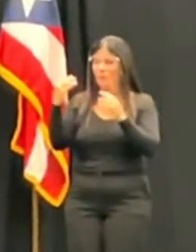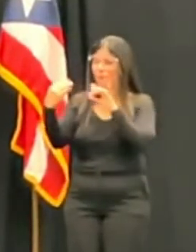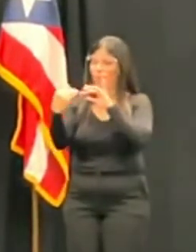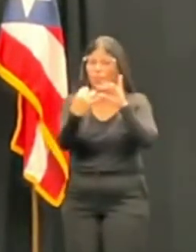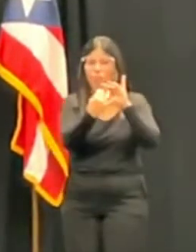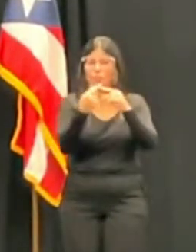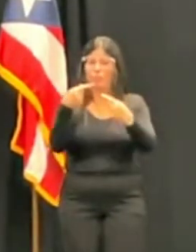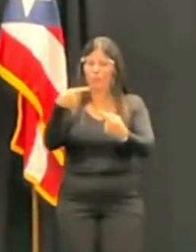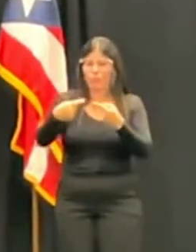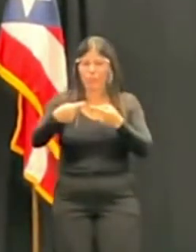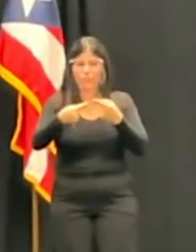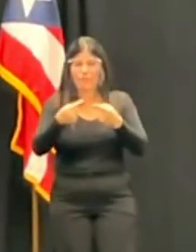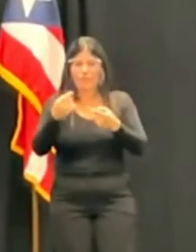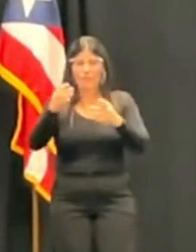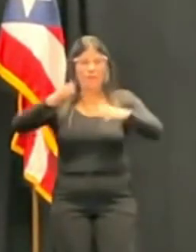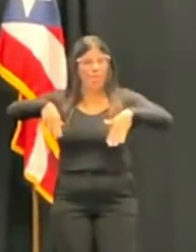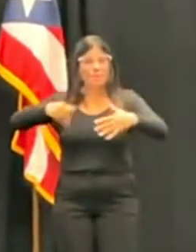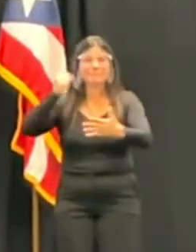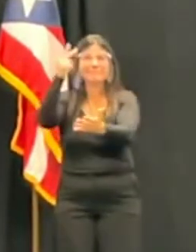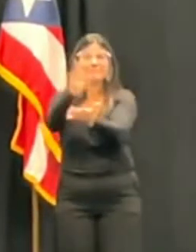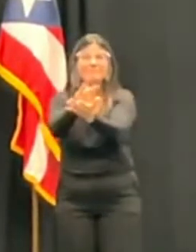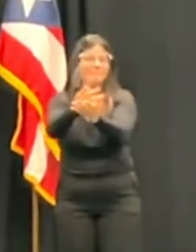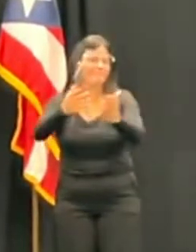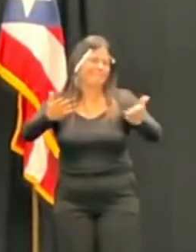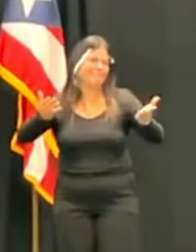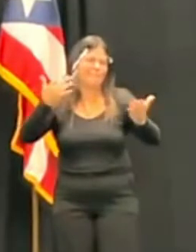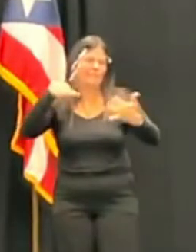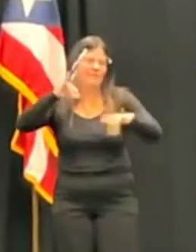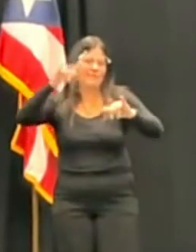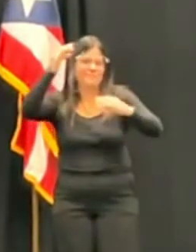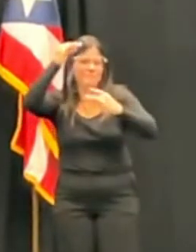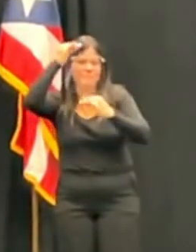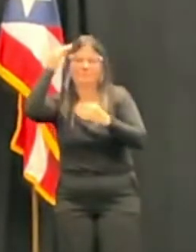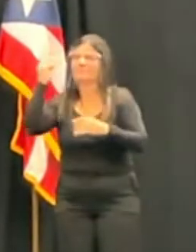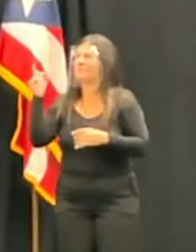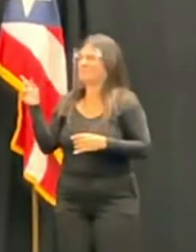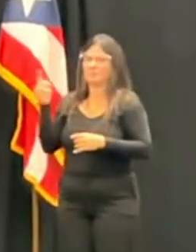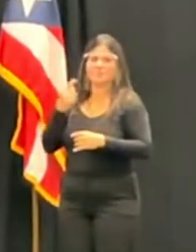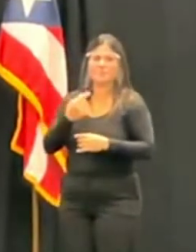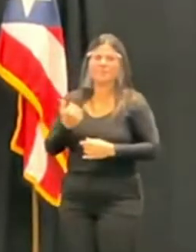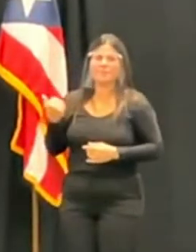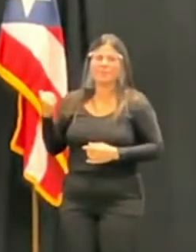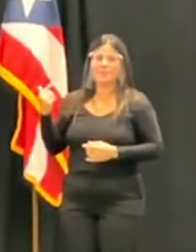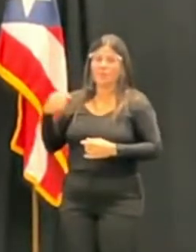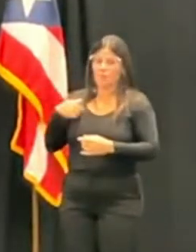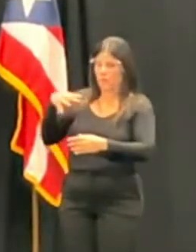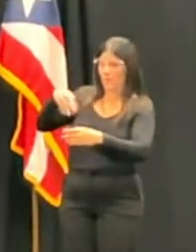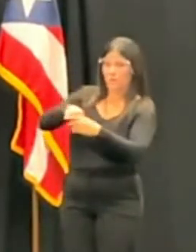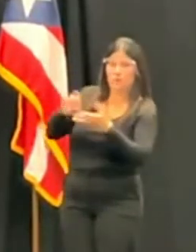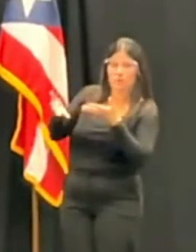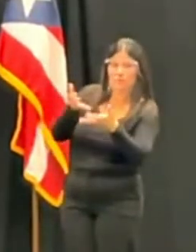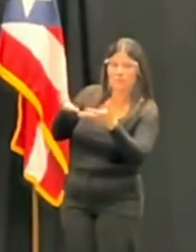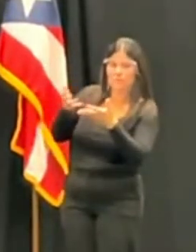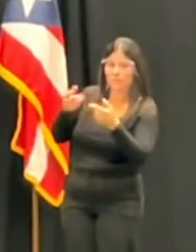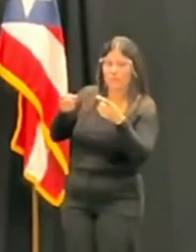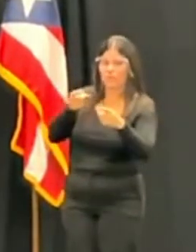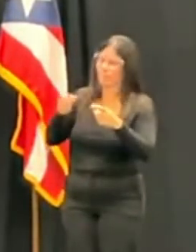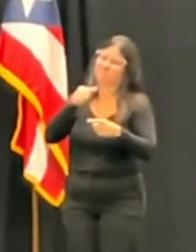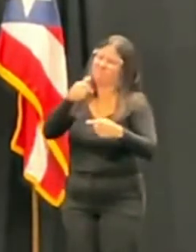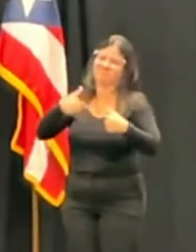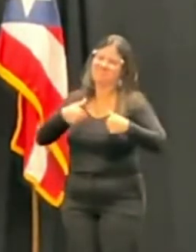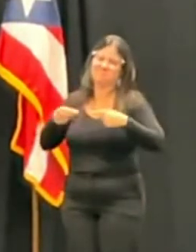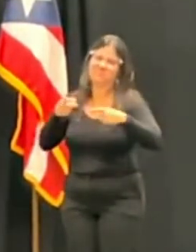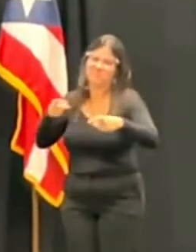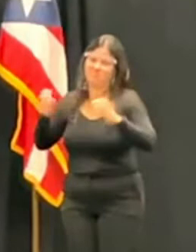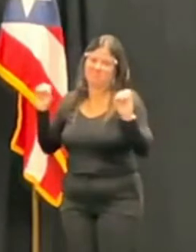confirmada? ¿Hay alguna razón por la cual no deba ser confirmada? Yo realmente no he sido parte de esas conversaciones entre el Ejecutivo y el Legislativo. O sea que estaría